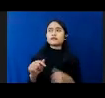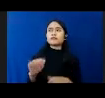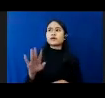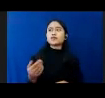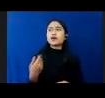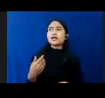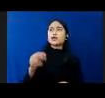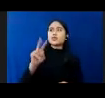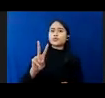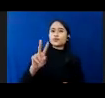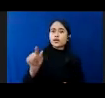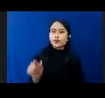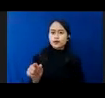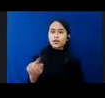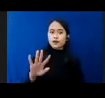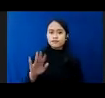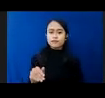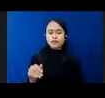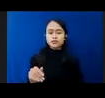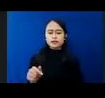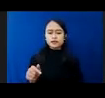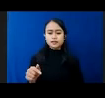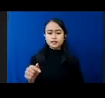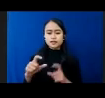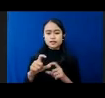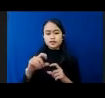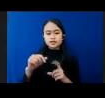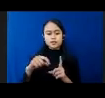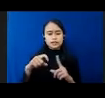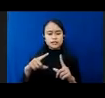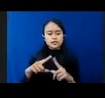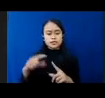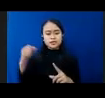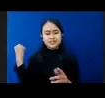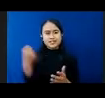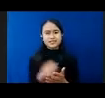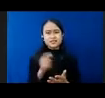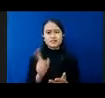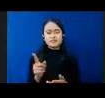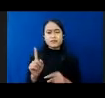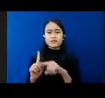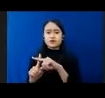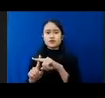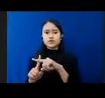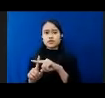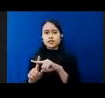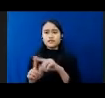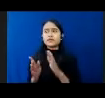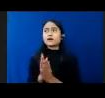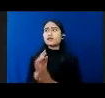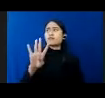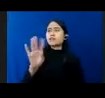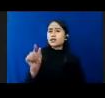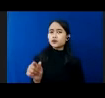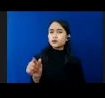Masih Di Sika Dua Karena Positif Dan Ada Empat Orang Yang Katanya